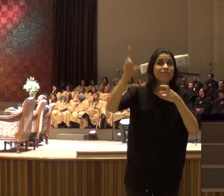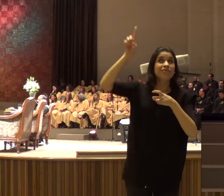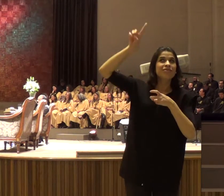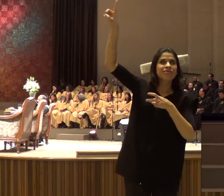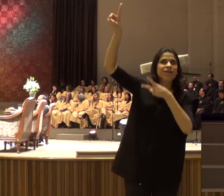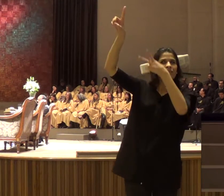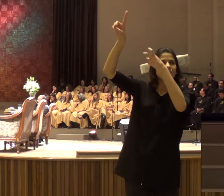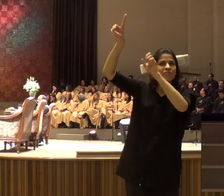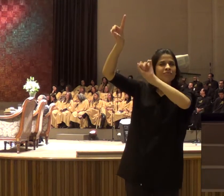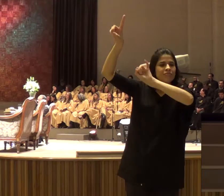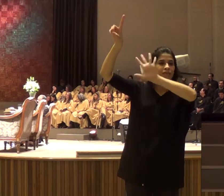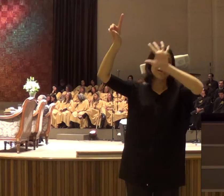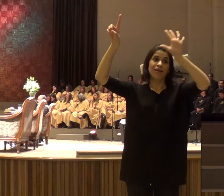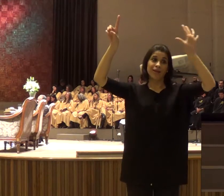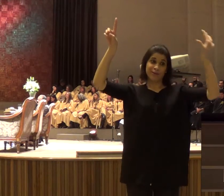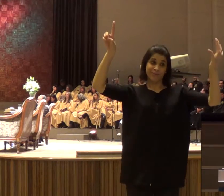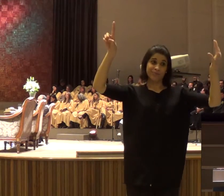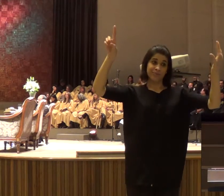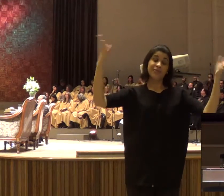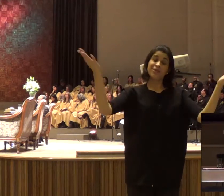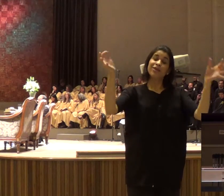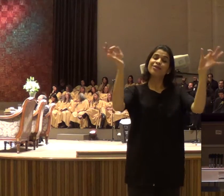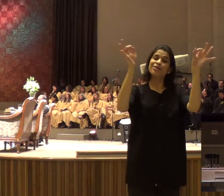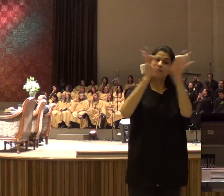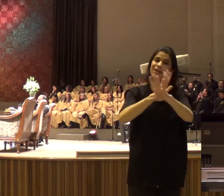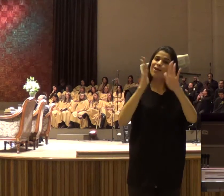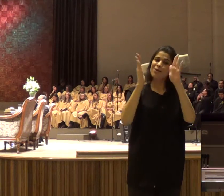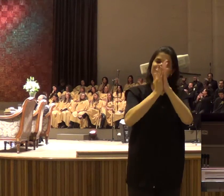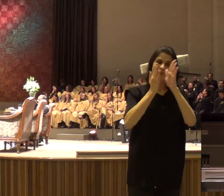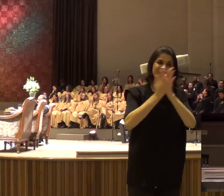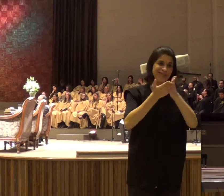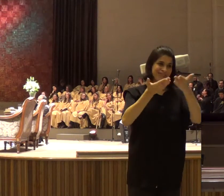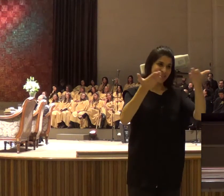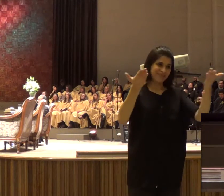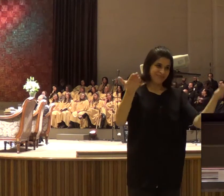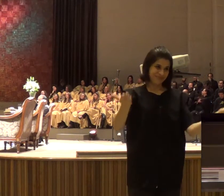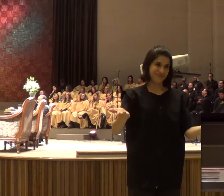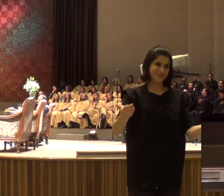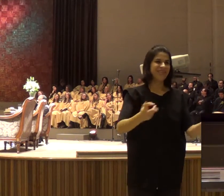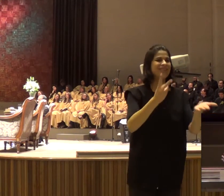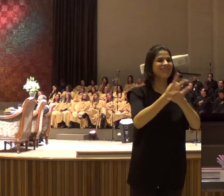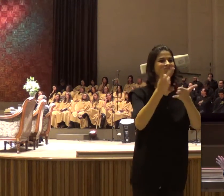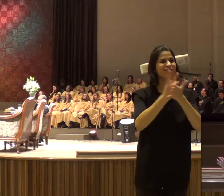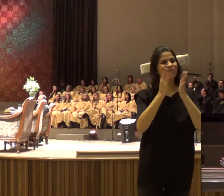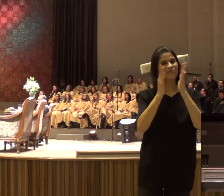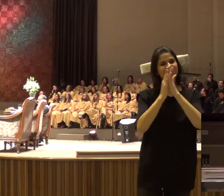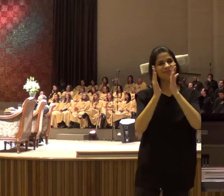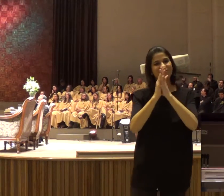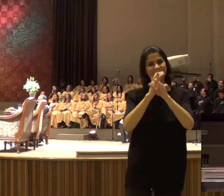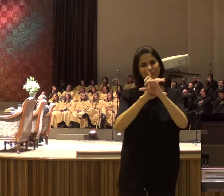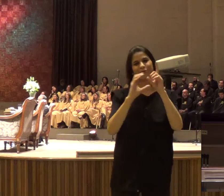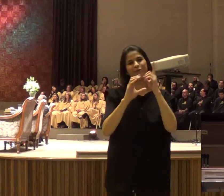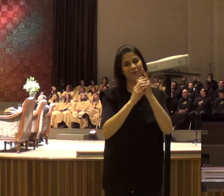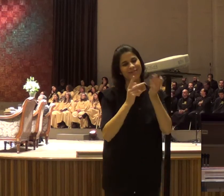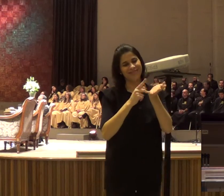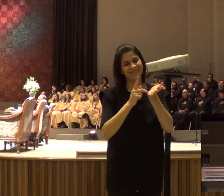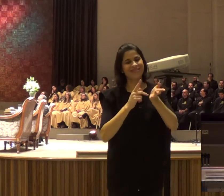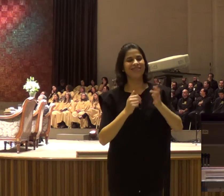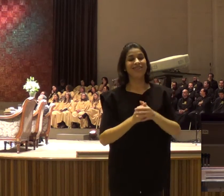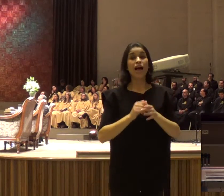nessa noite, eu queria terminar, orando com você, a gente sempre termina, o culto assim, e algumas pessoas, me perguntam,